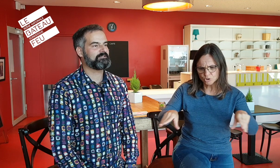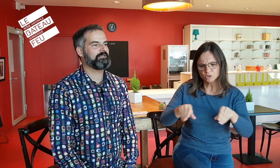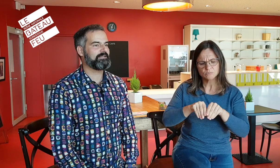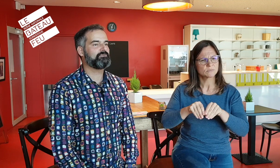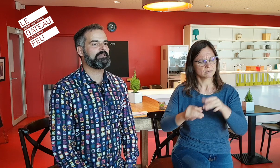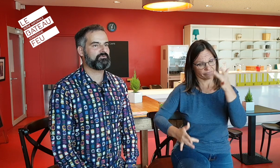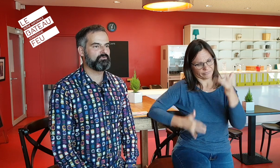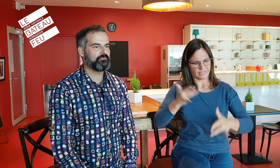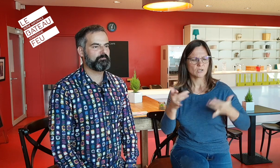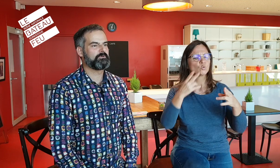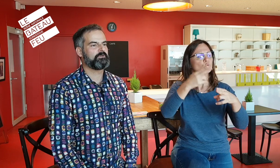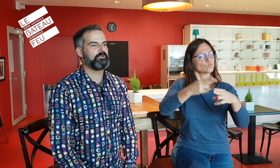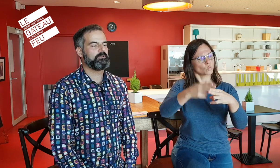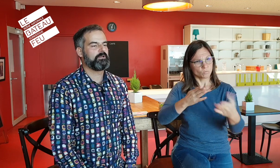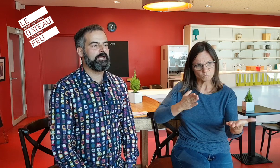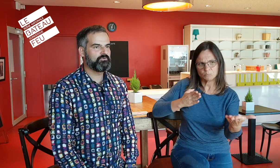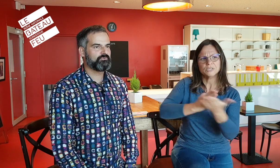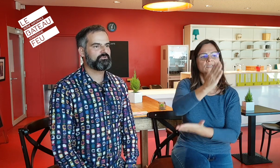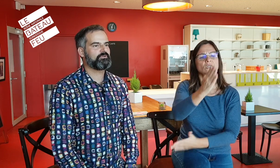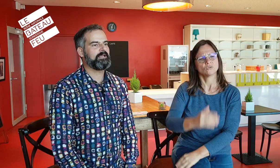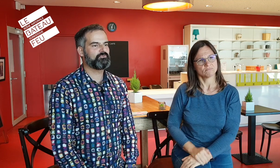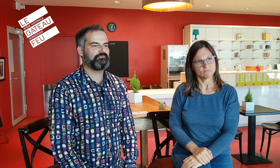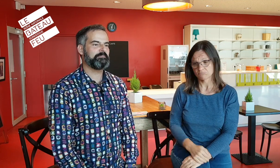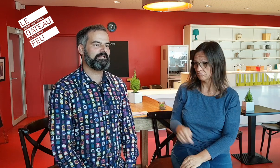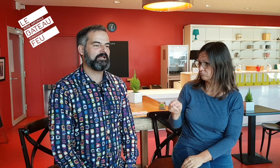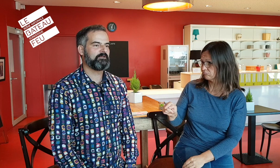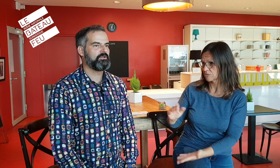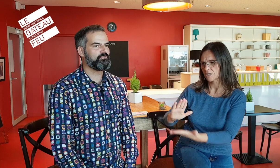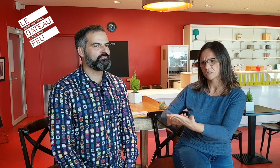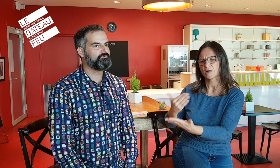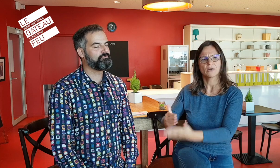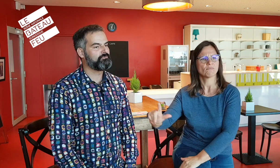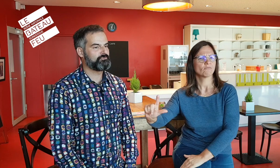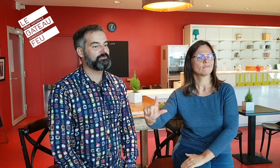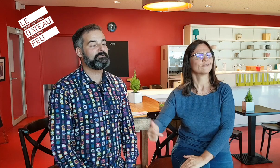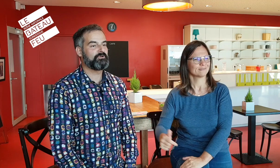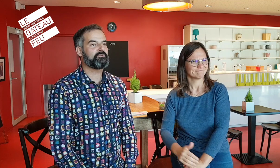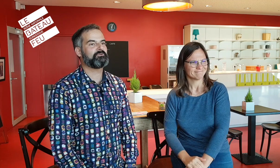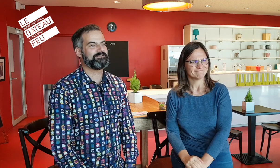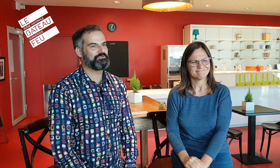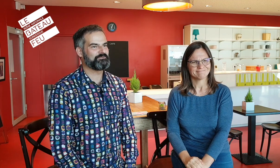un spectacle de théâtre d'ombre, un conte, un conte familial, où vous aurez de grandes, grandes émotions.